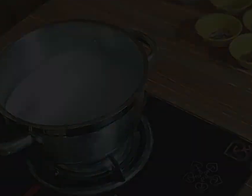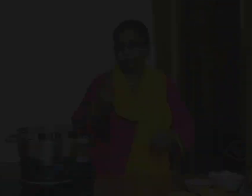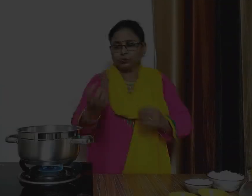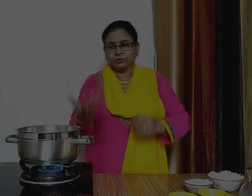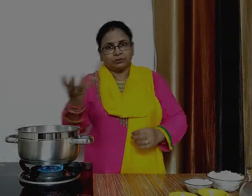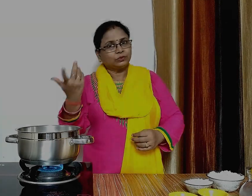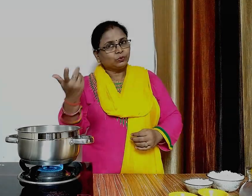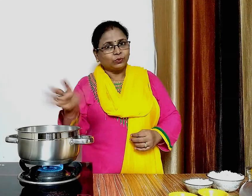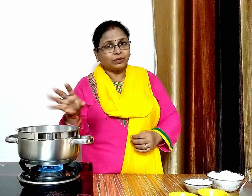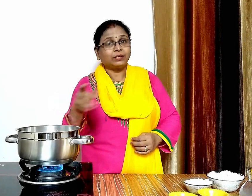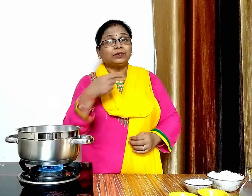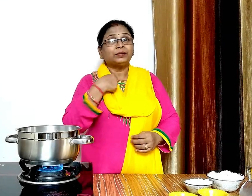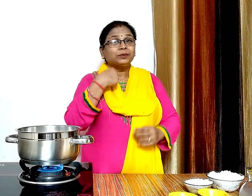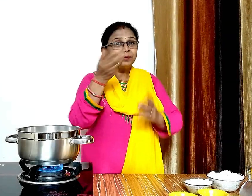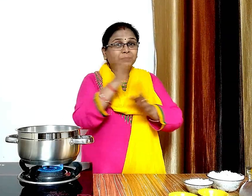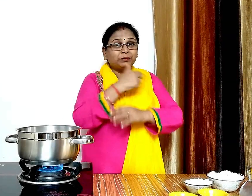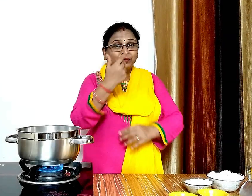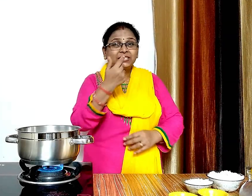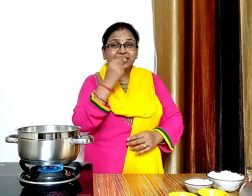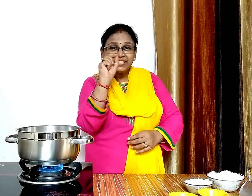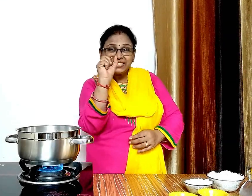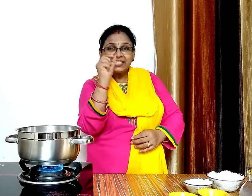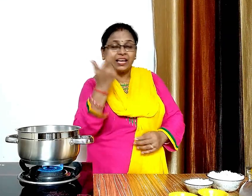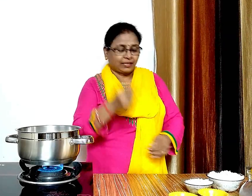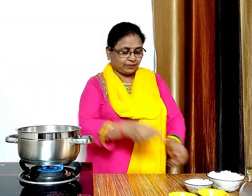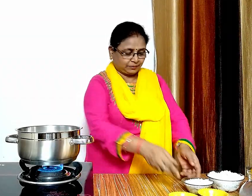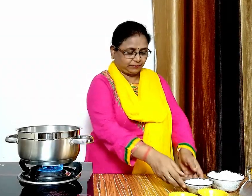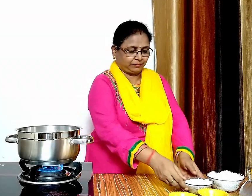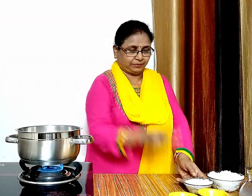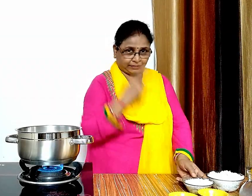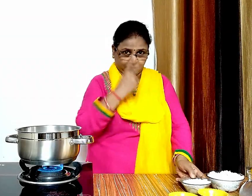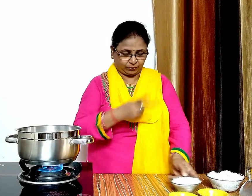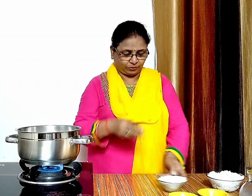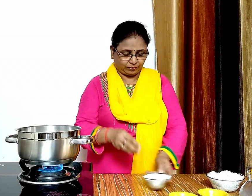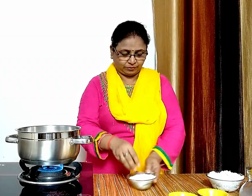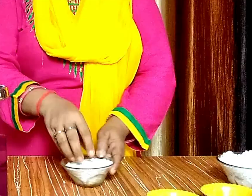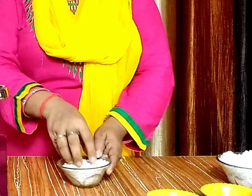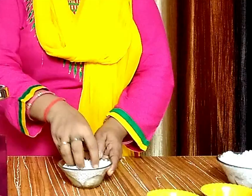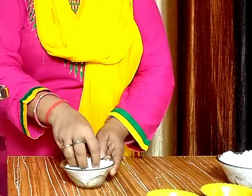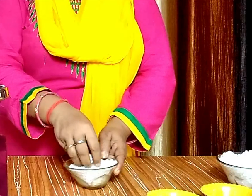देखिए दूद अच्छे से उबल चुका है अब इसमें करीब एक कप साबुदान डालेंगे